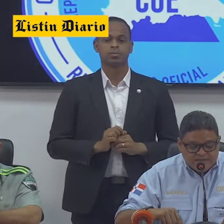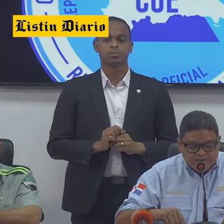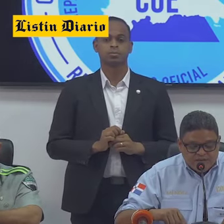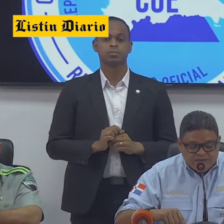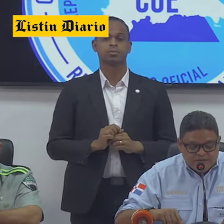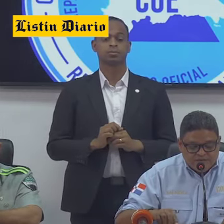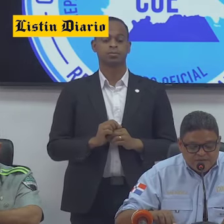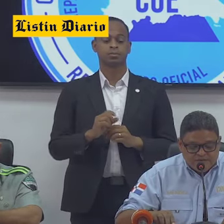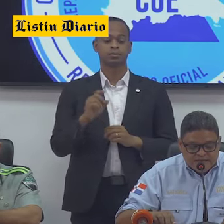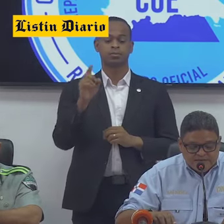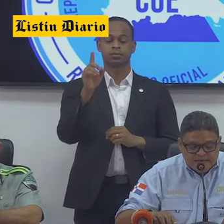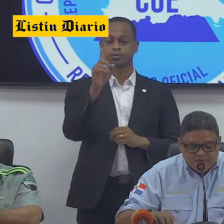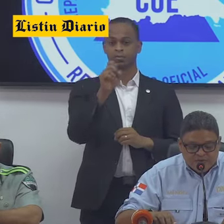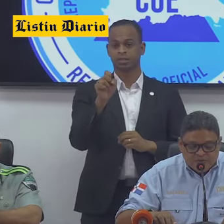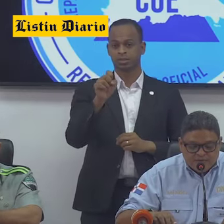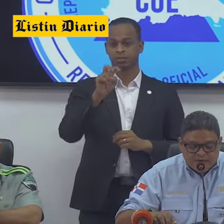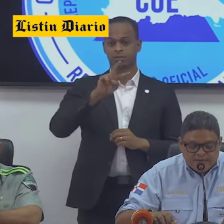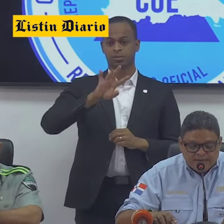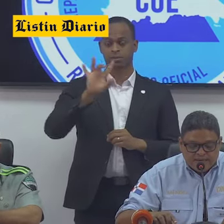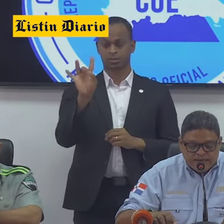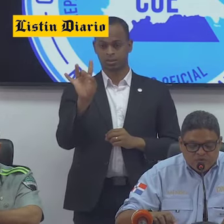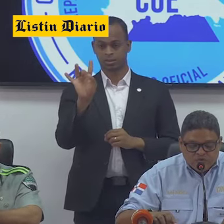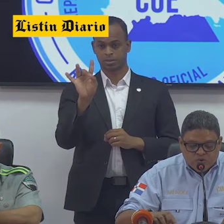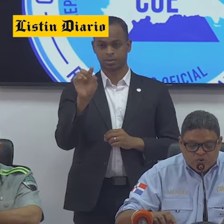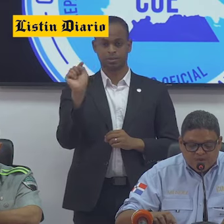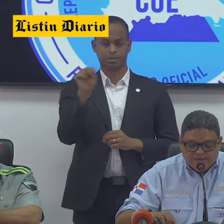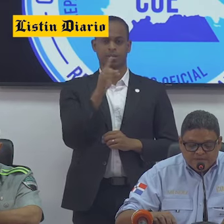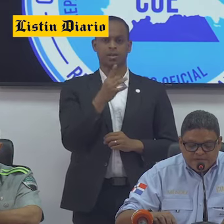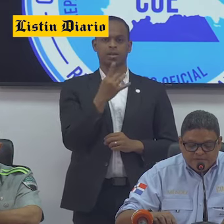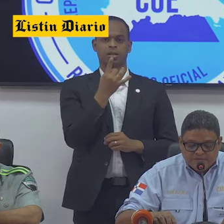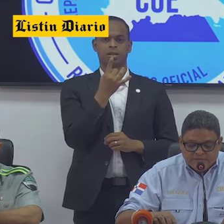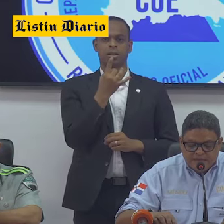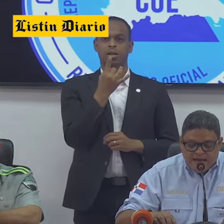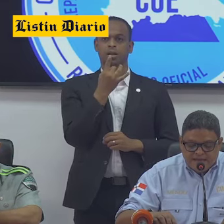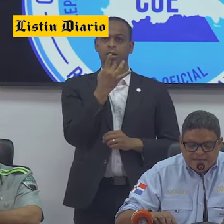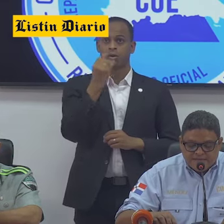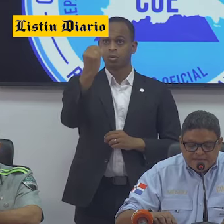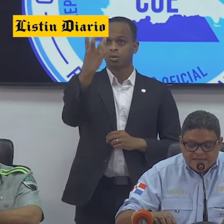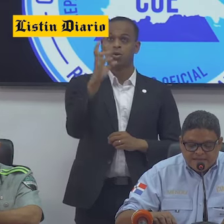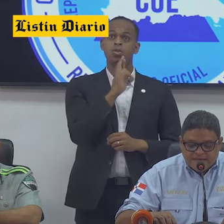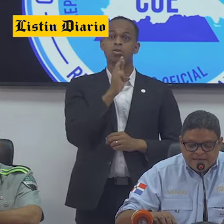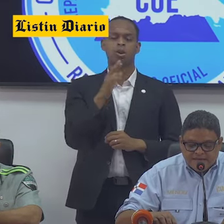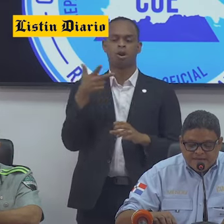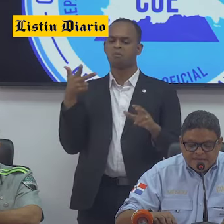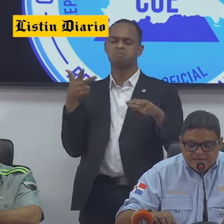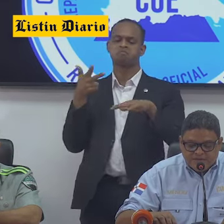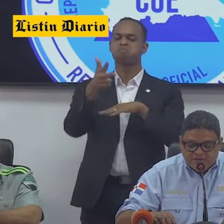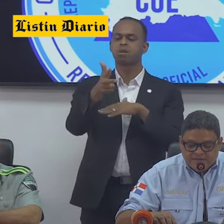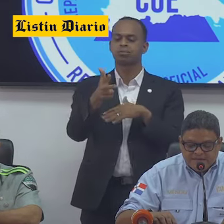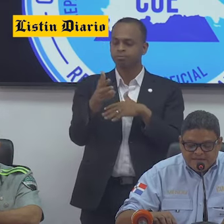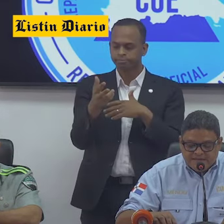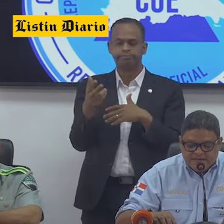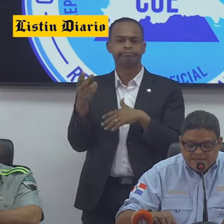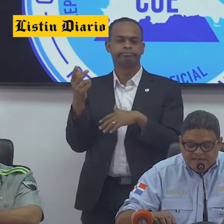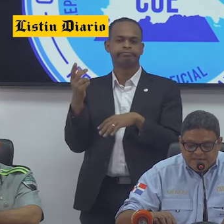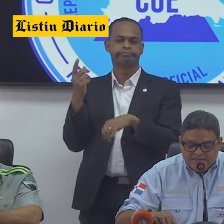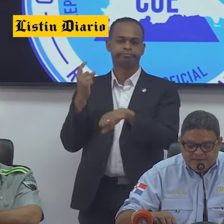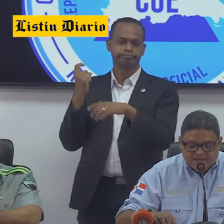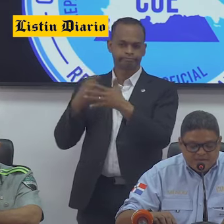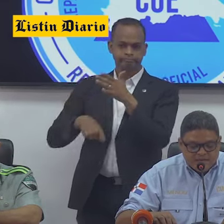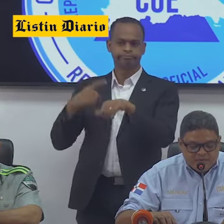128 fisicalizados por violar la luz roja del semáforo. Además de 3,387